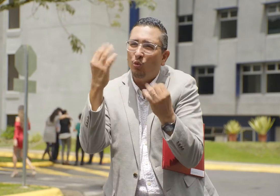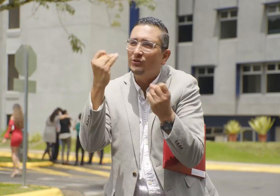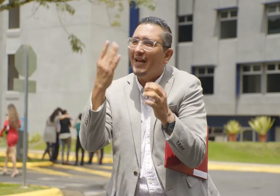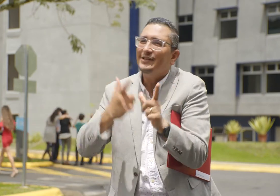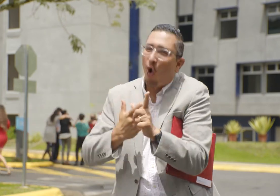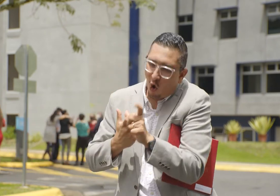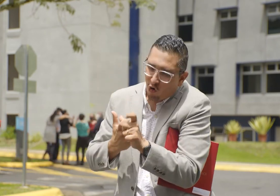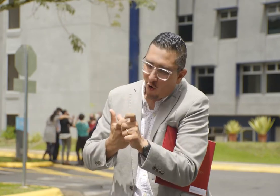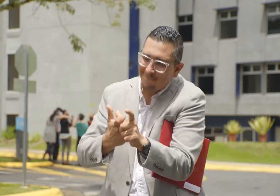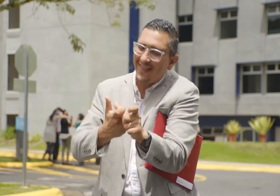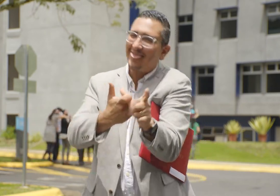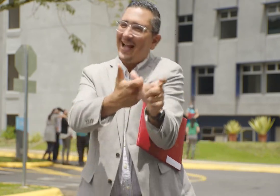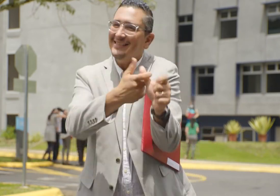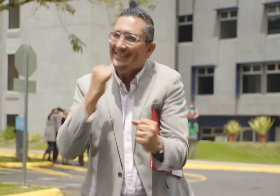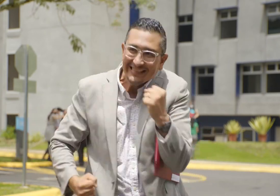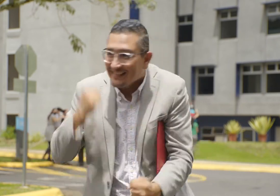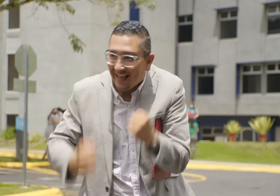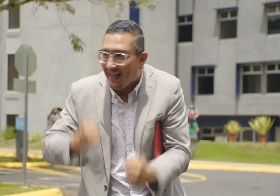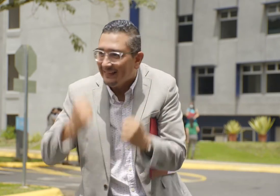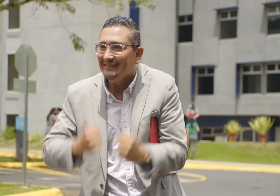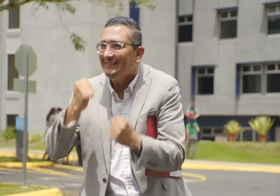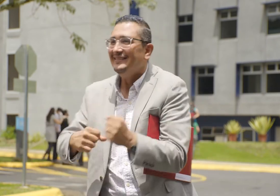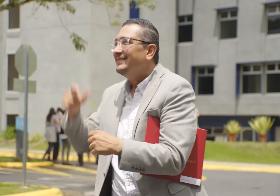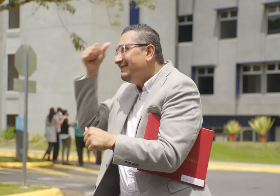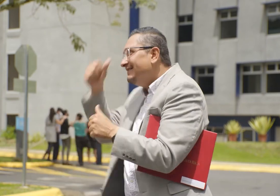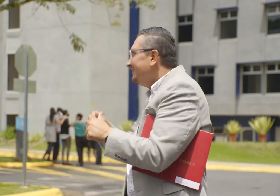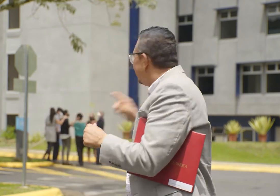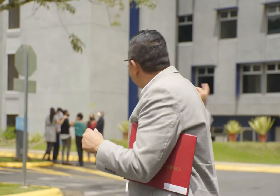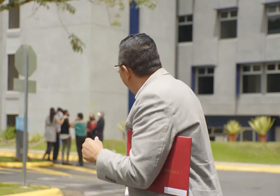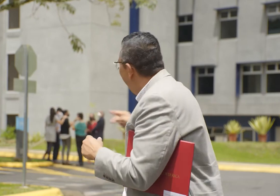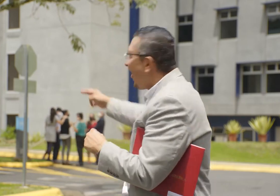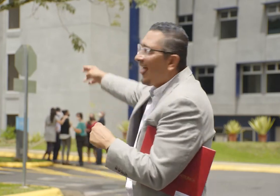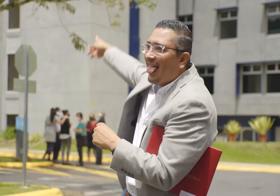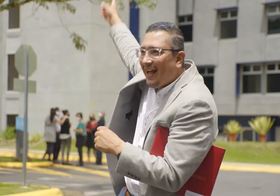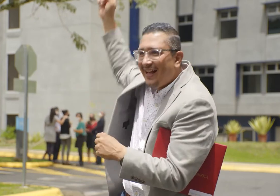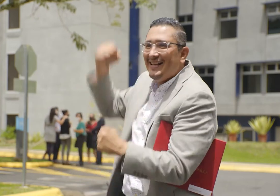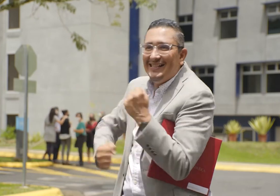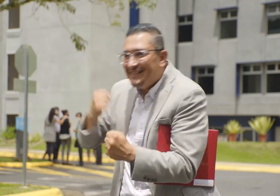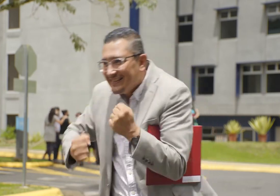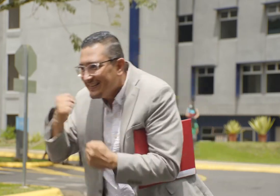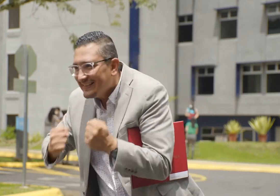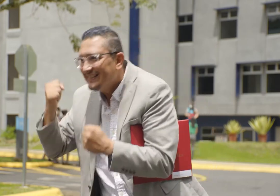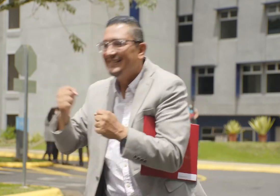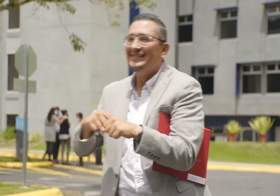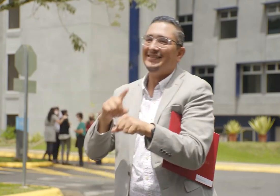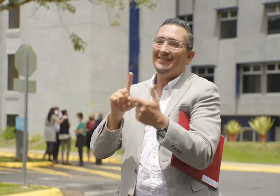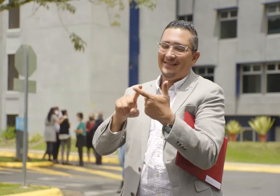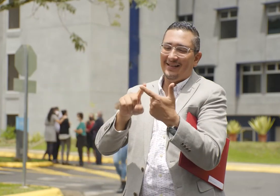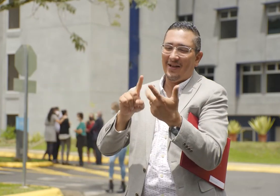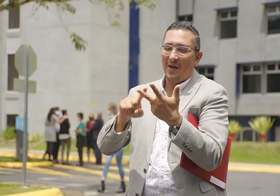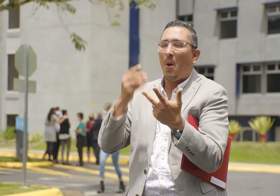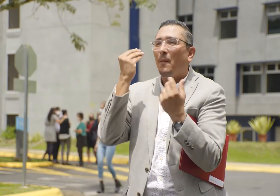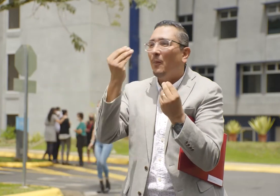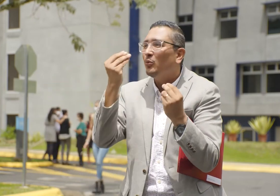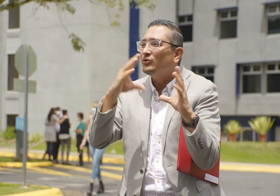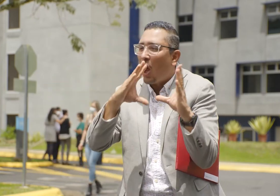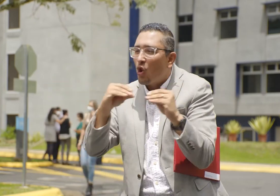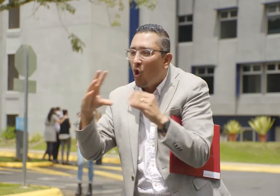muchas carreras. Recuerdo llegando acá a veces a las aulas universitarias, de